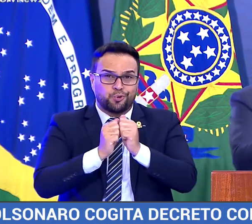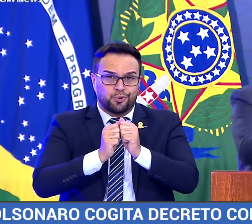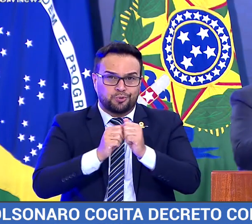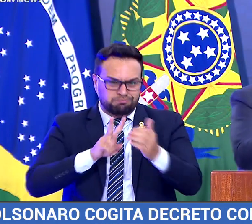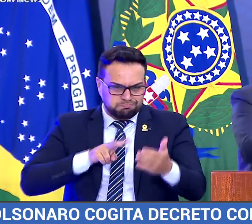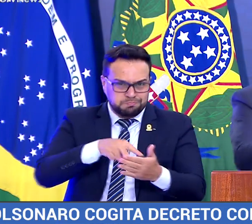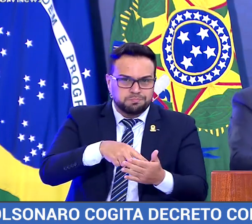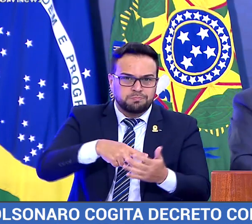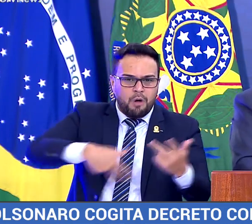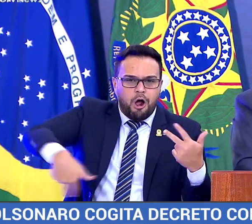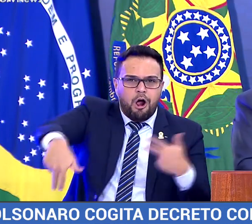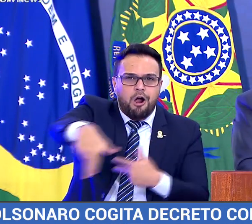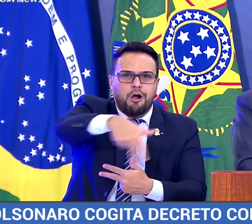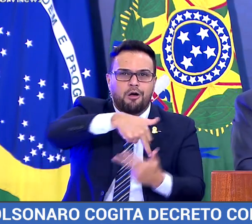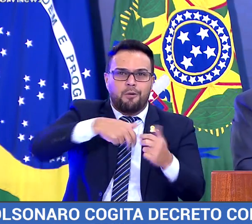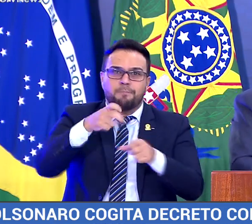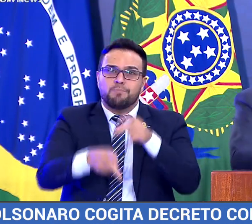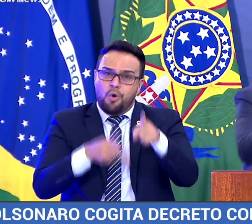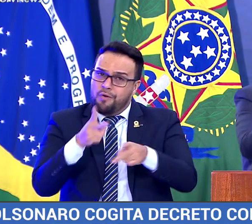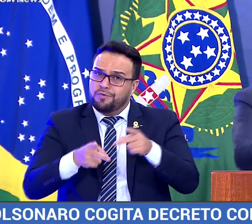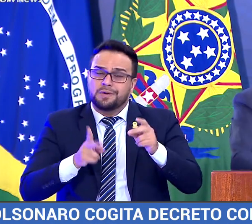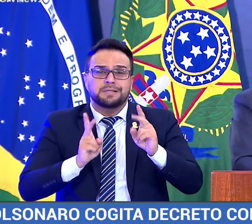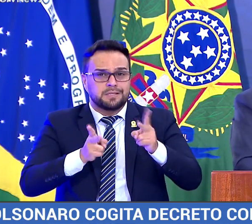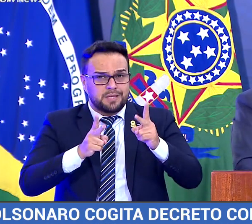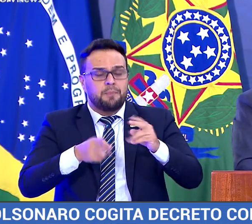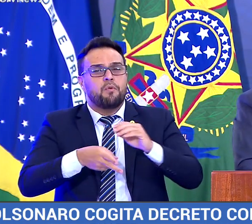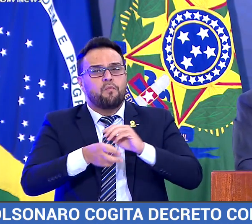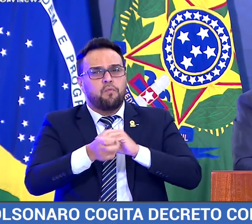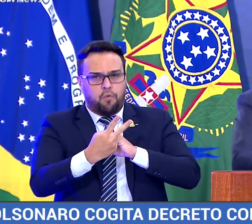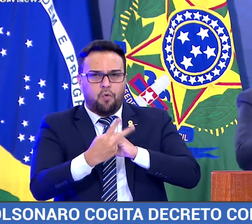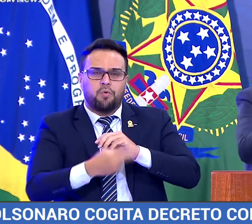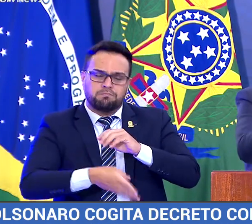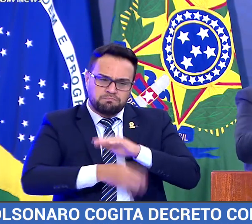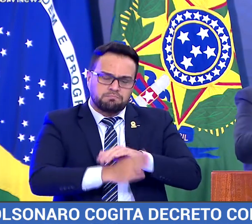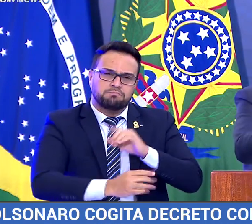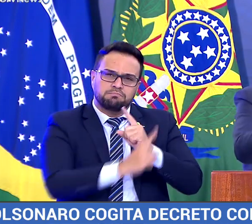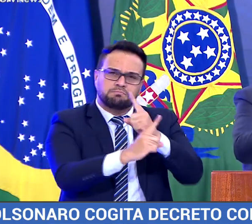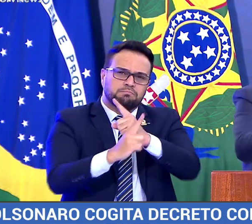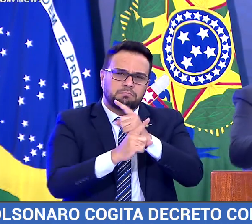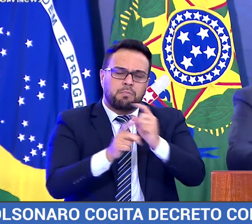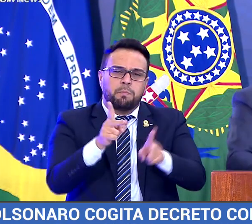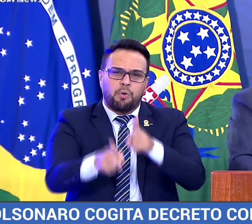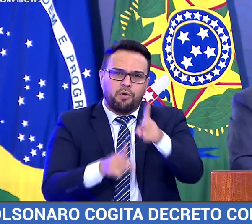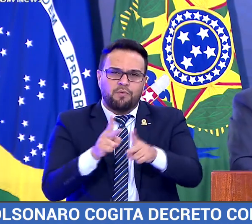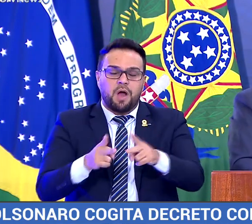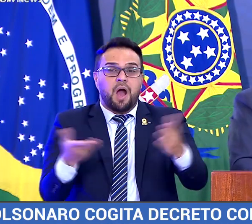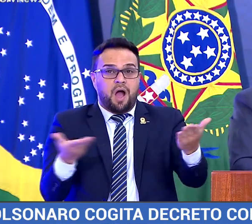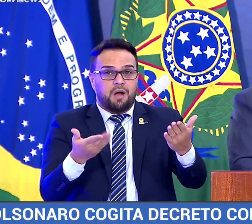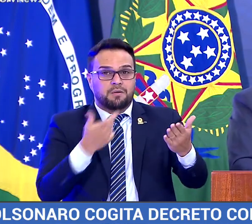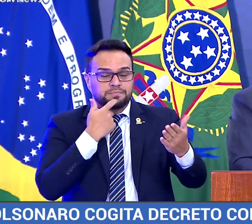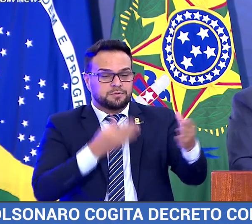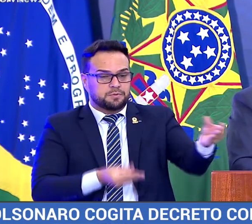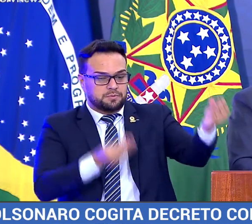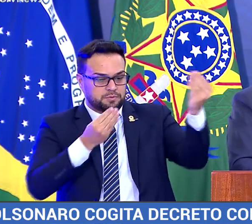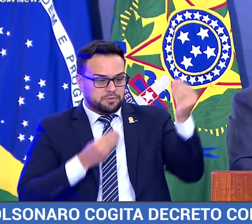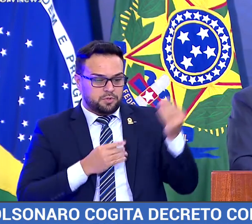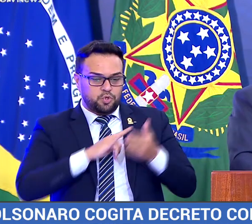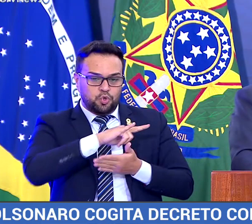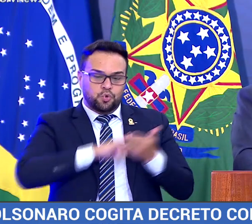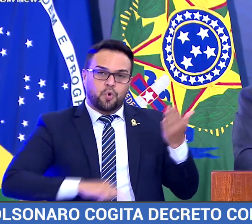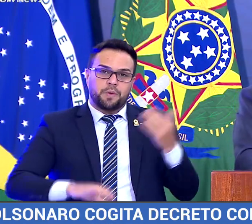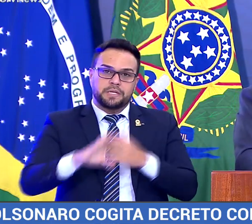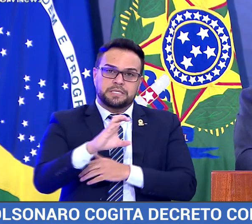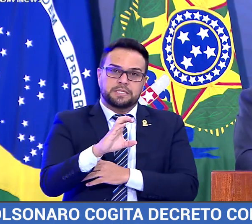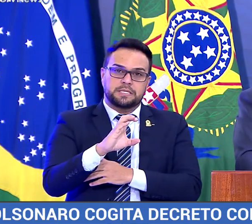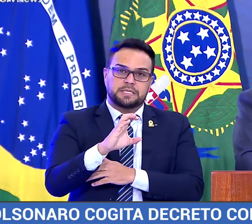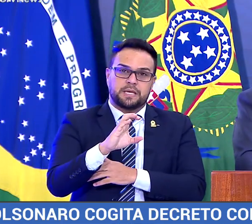Recebo agora documentos da CPI, por